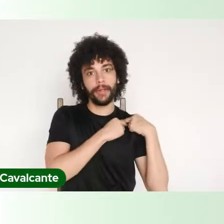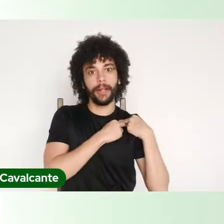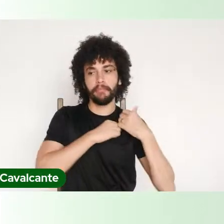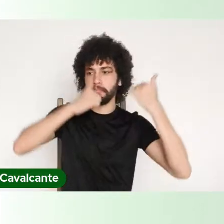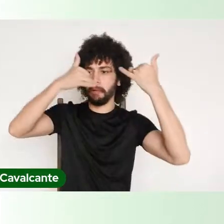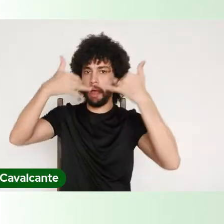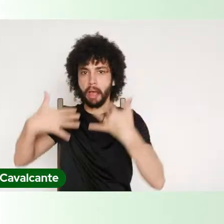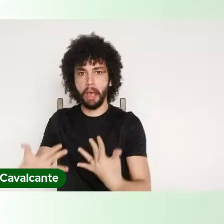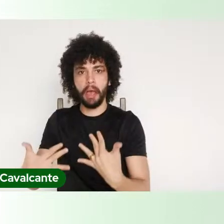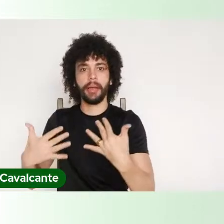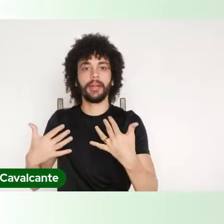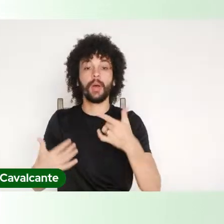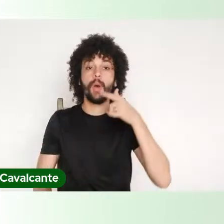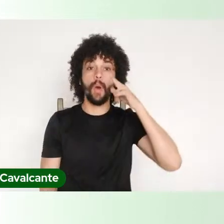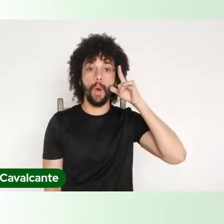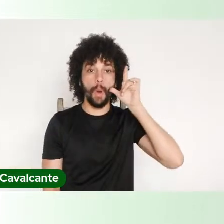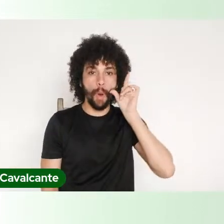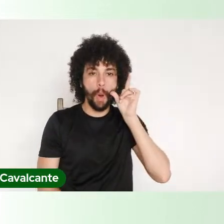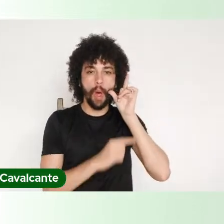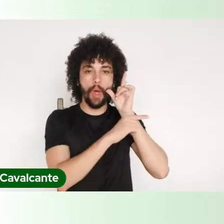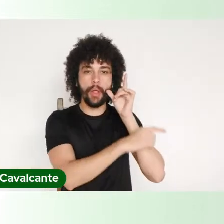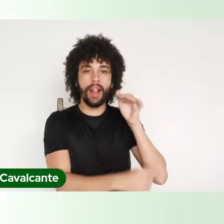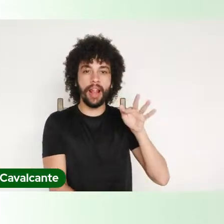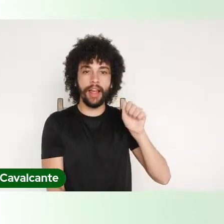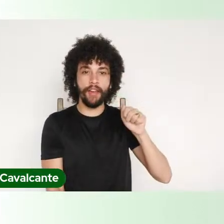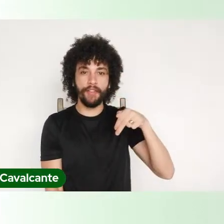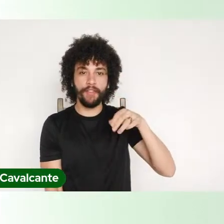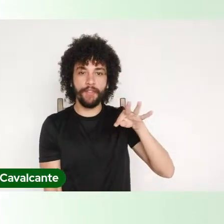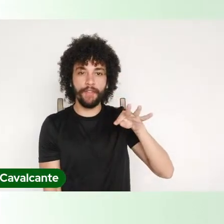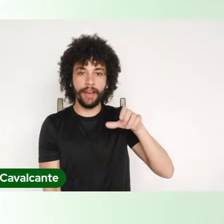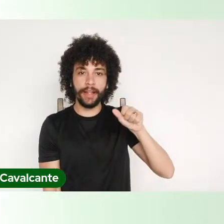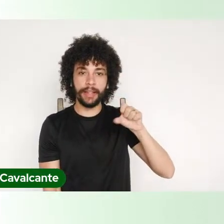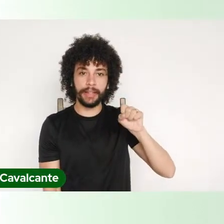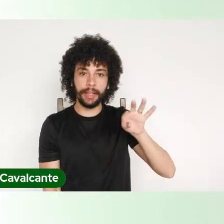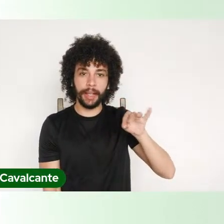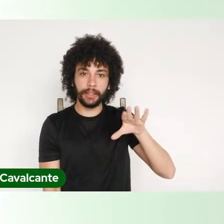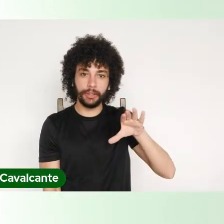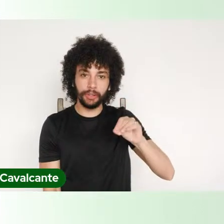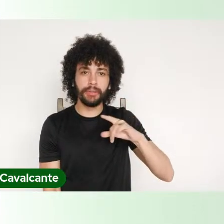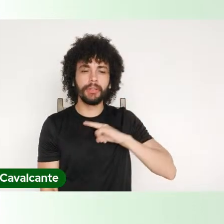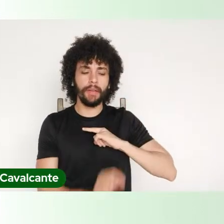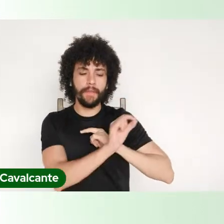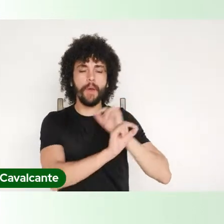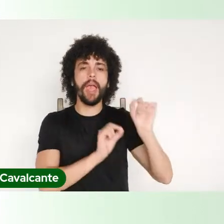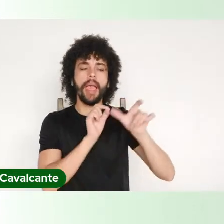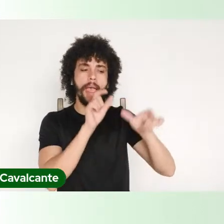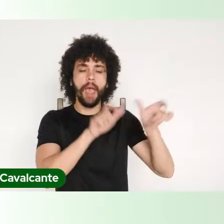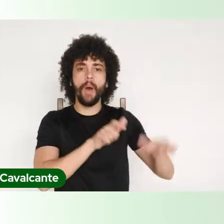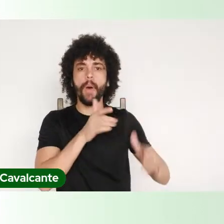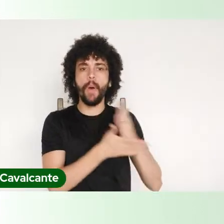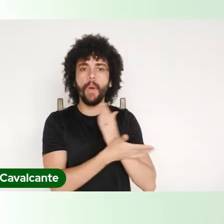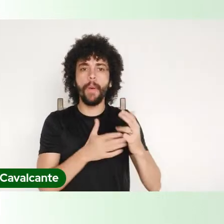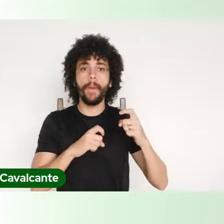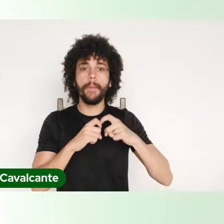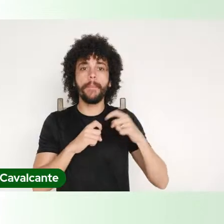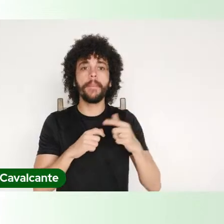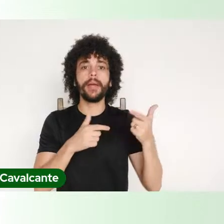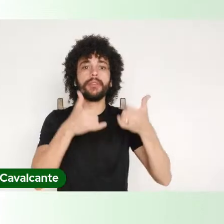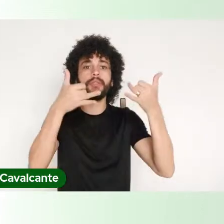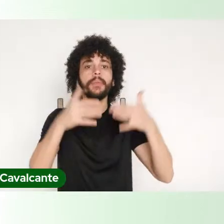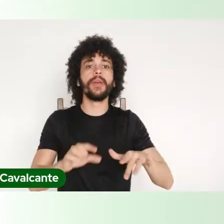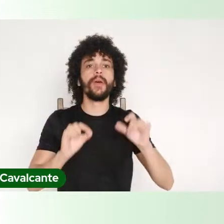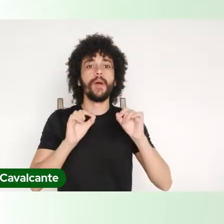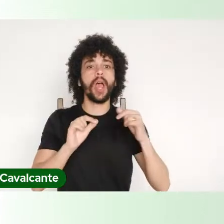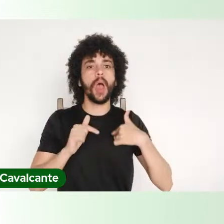Ontem, no Fantástico, você viu alguns médicos dando entrevistas, dizendo como se contrapuseram